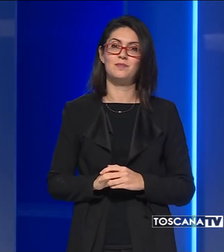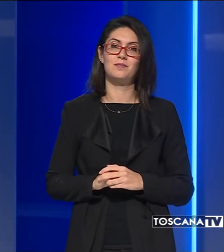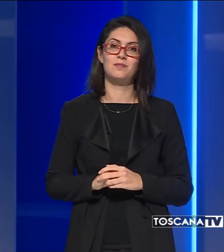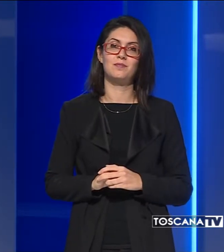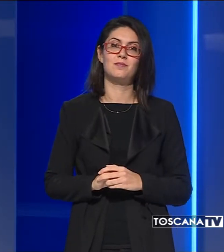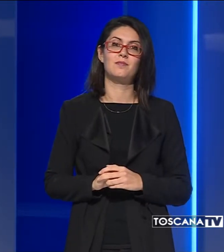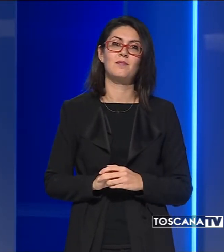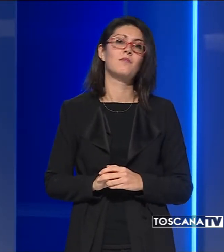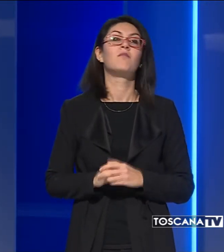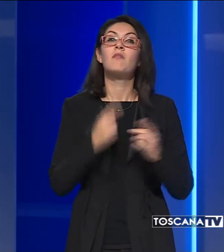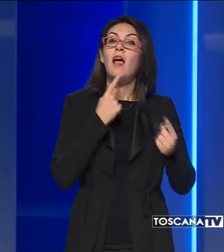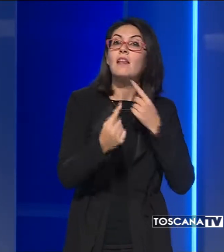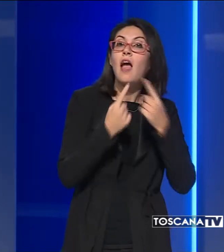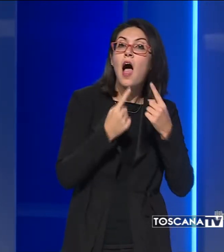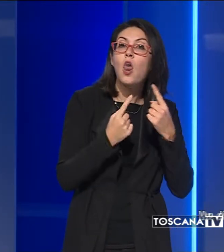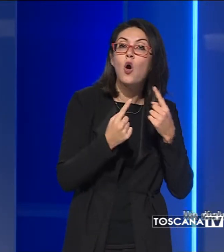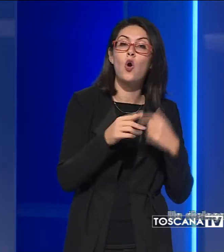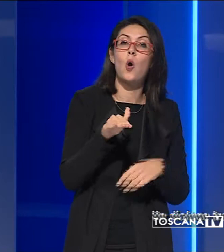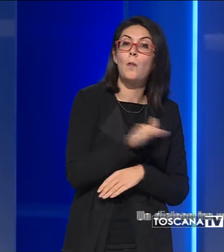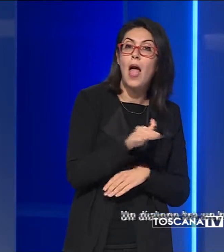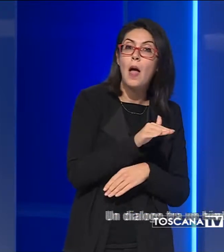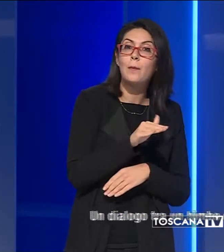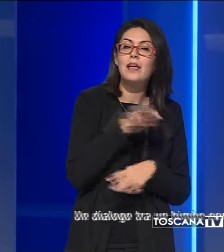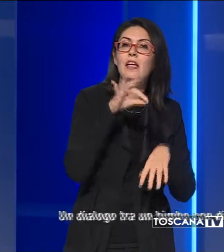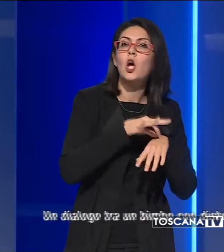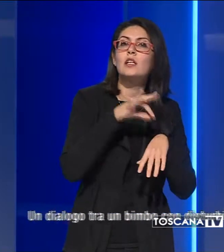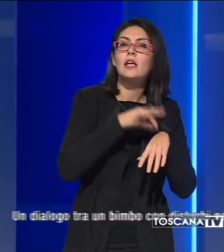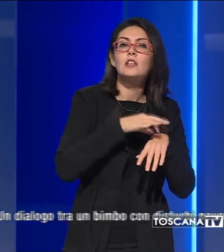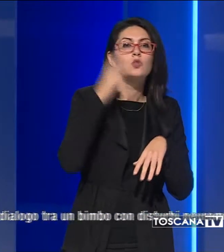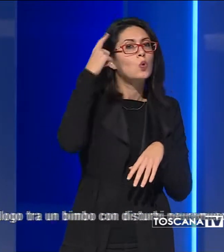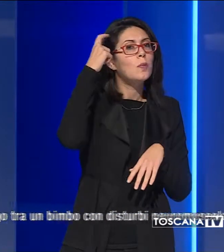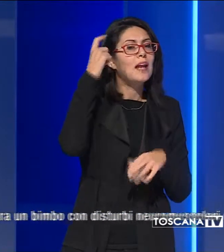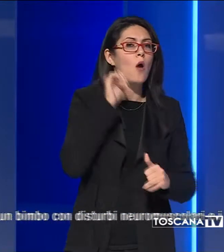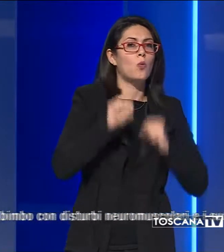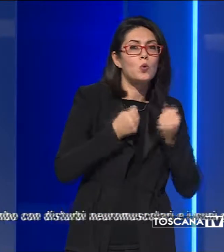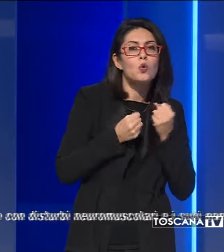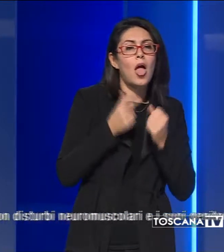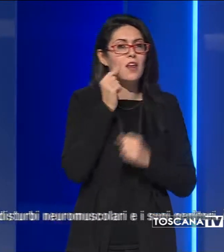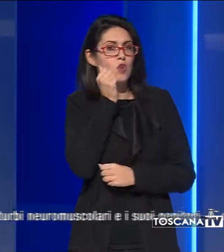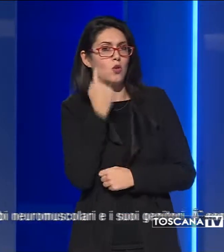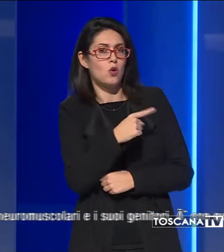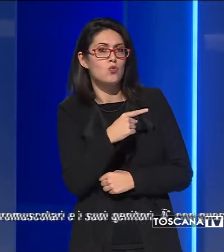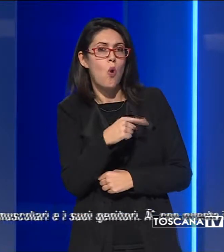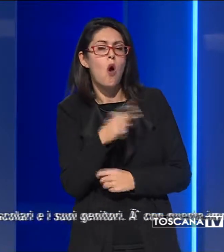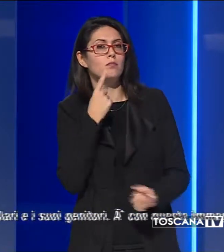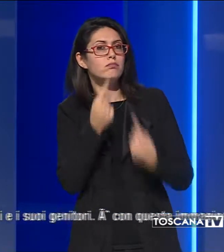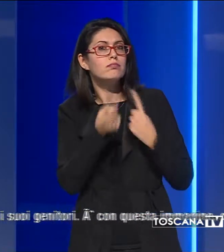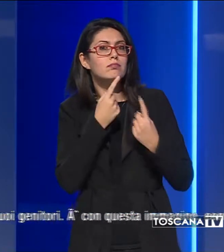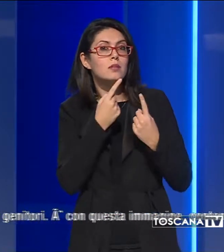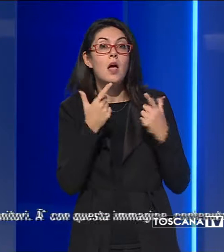Un dialogo tra un bimbo con disturbi neuromuscolari e i suoi genitori, con questa